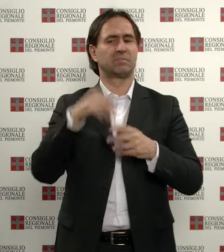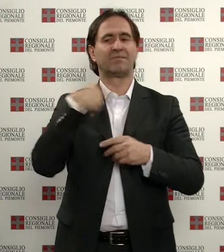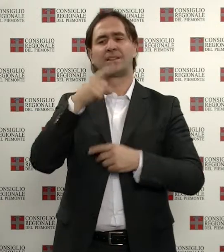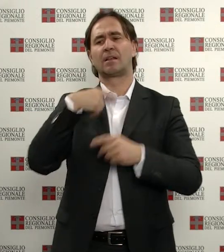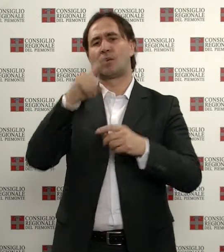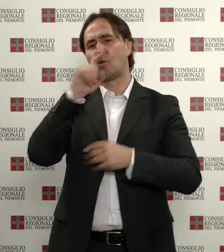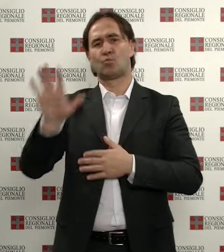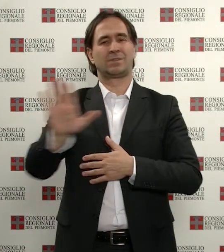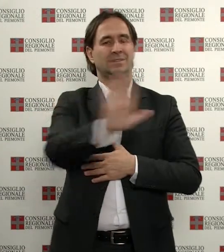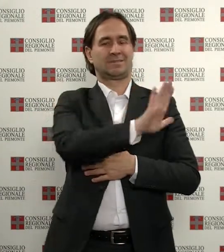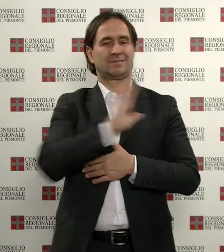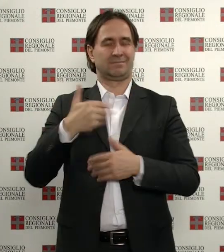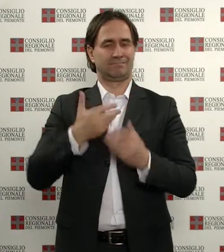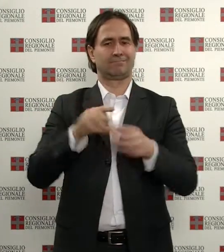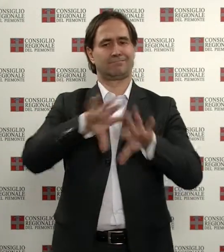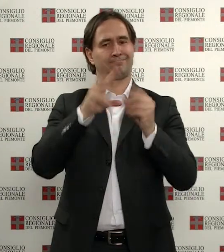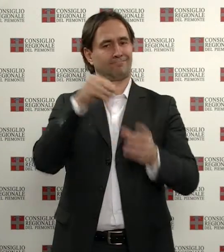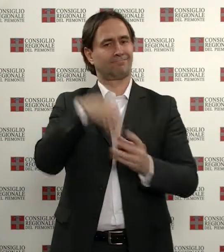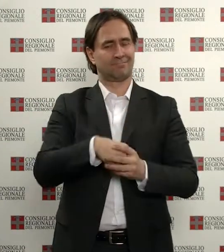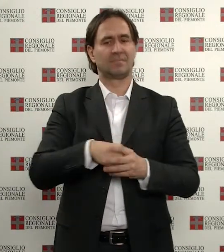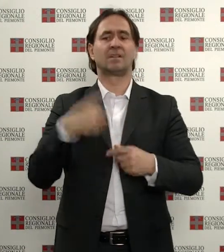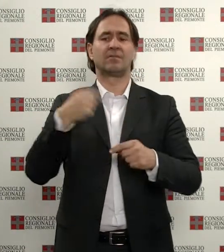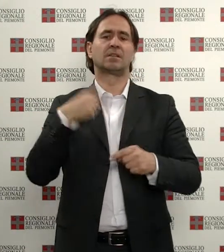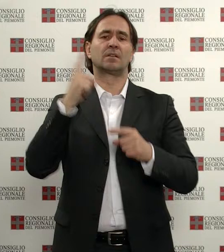Si completa così anche la collana online dedicata.